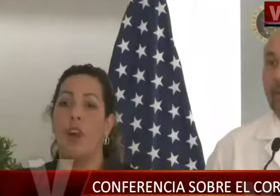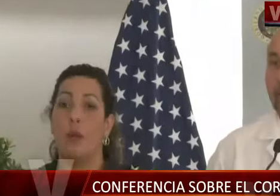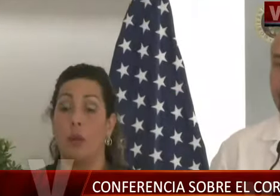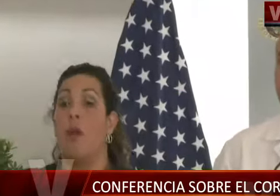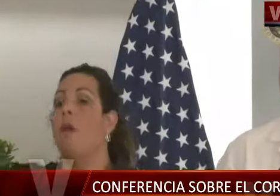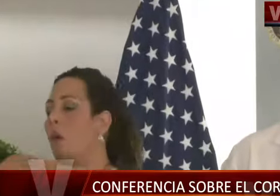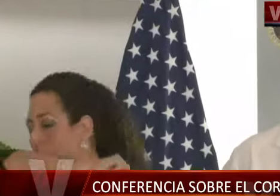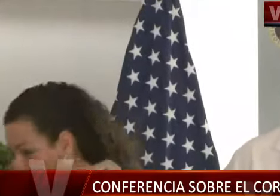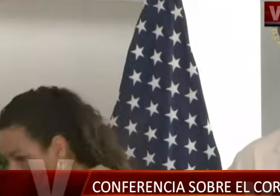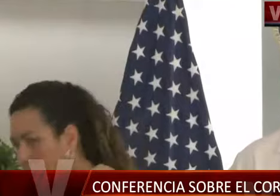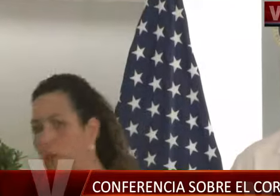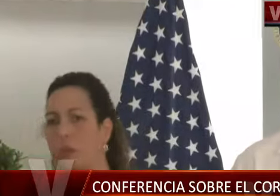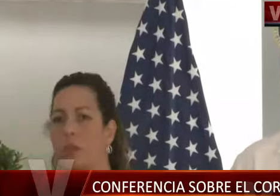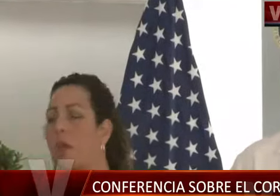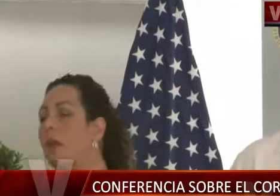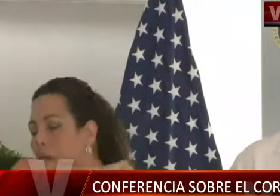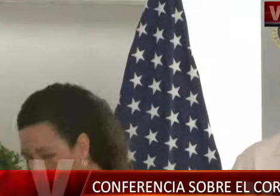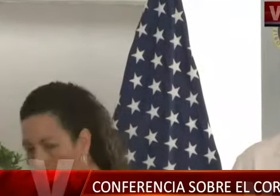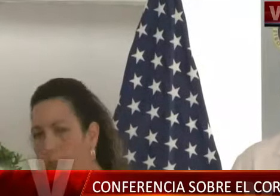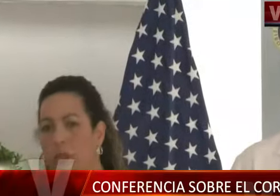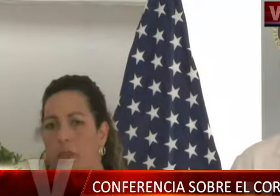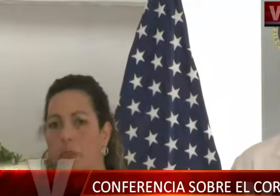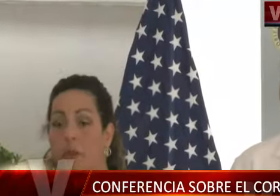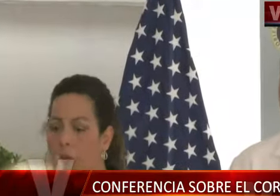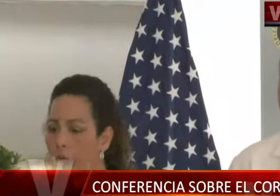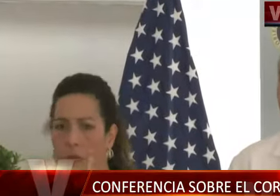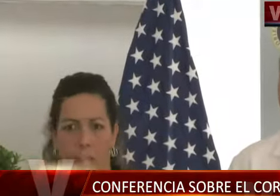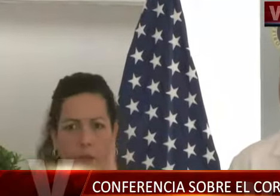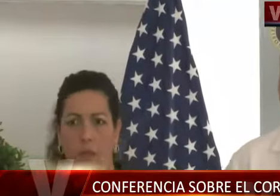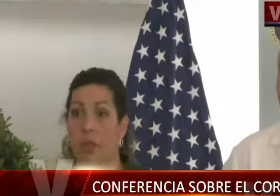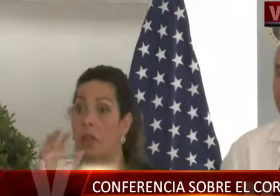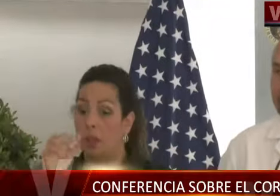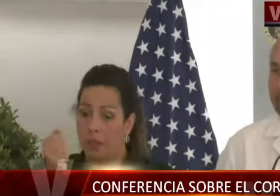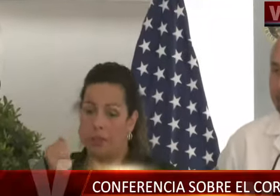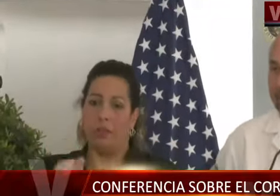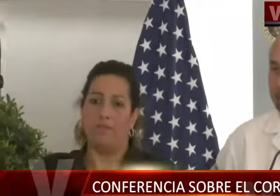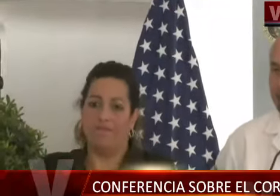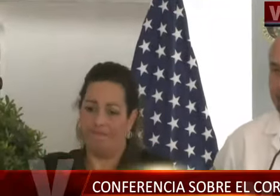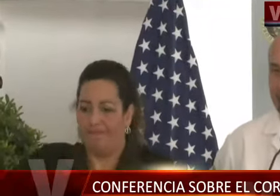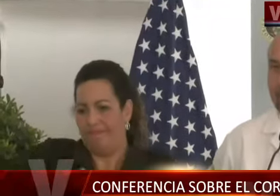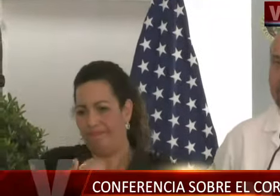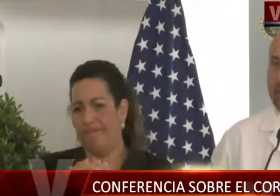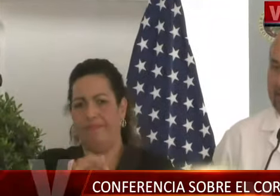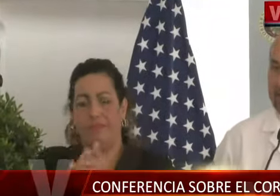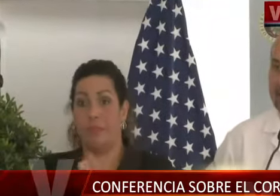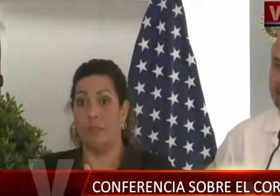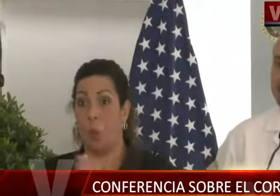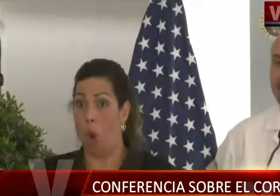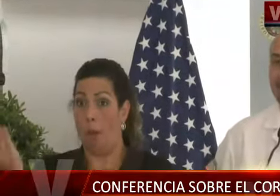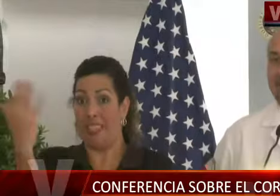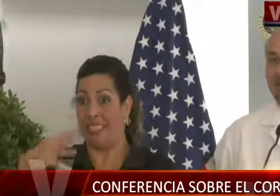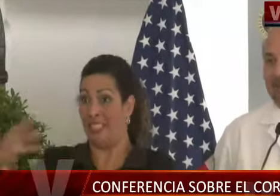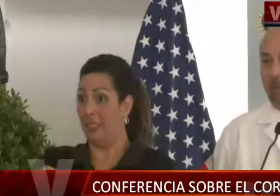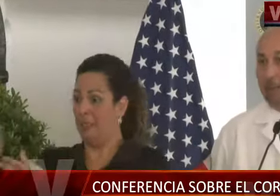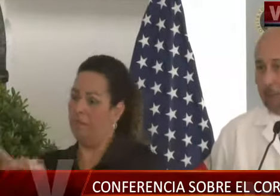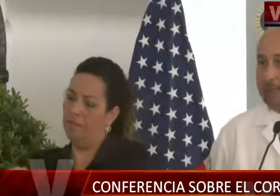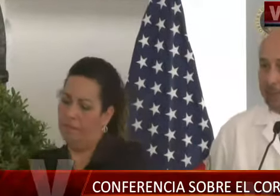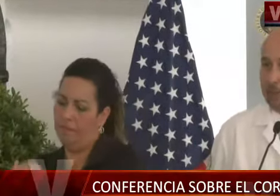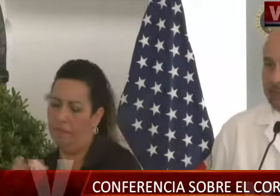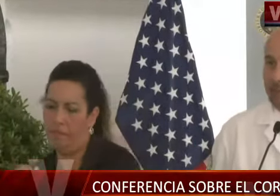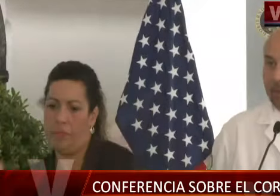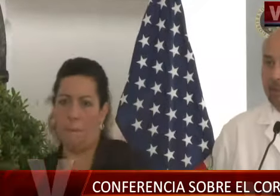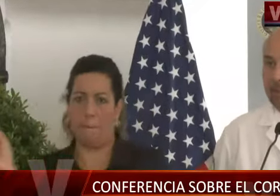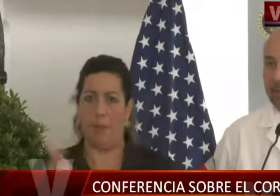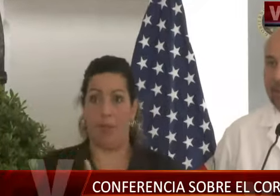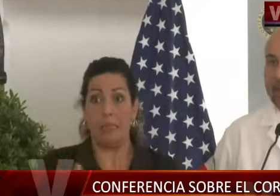tos, cubrirnos el estornudo, aprender a lavarnos las manos constantemente, desde que salimos en la mañana hasta que regresamos al